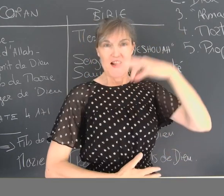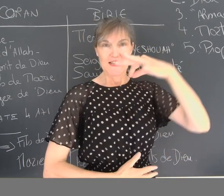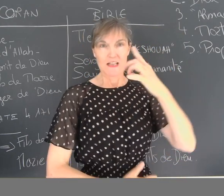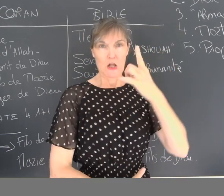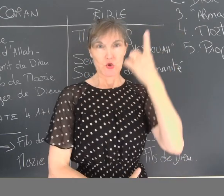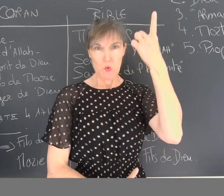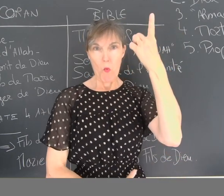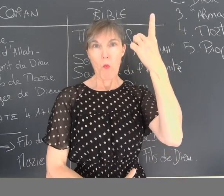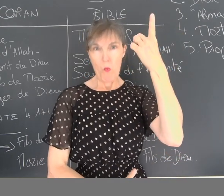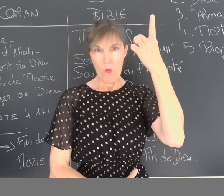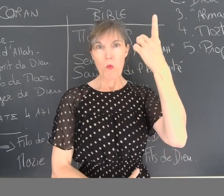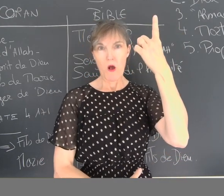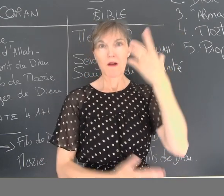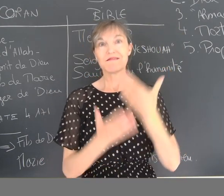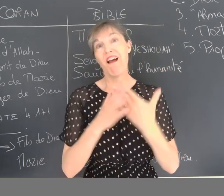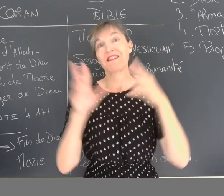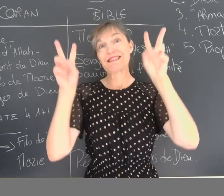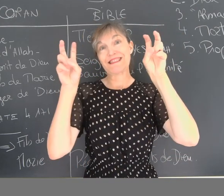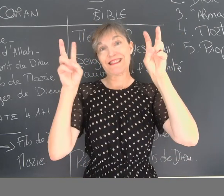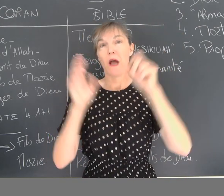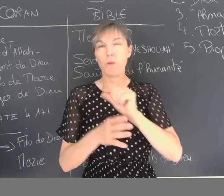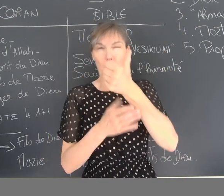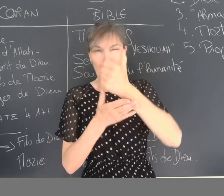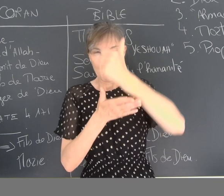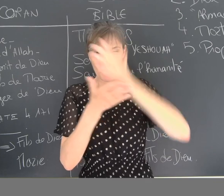Et le premier point, c'est donc le Fils de Dieu.